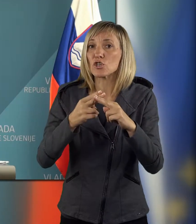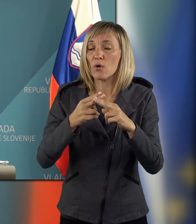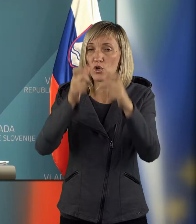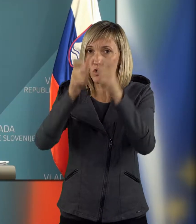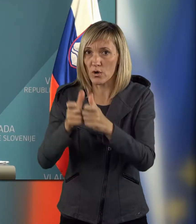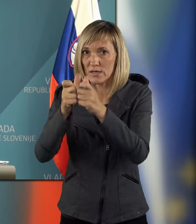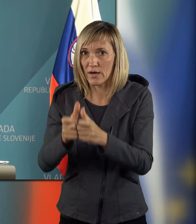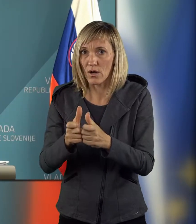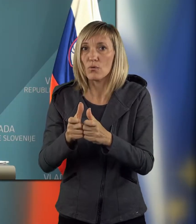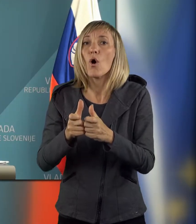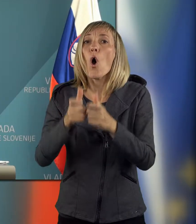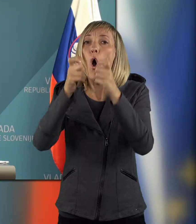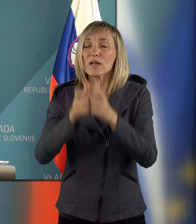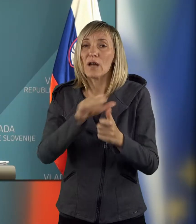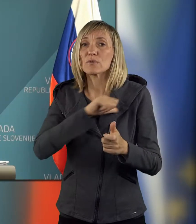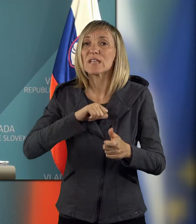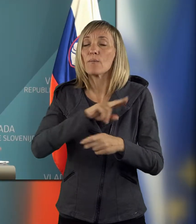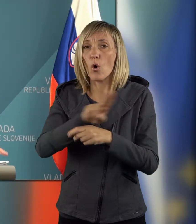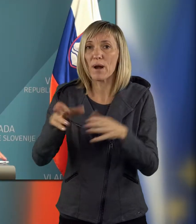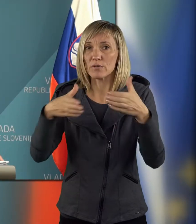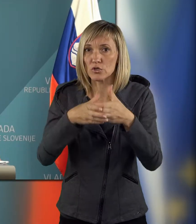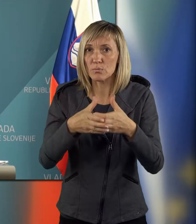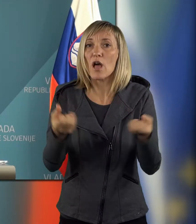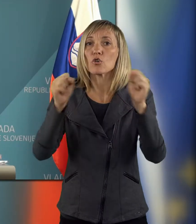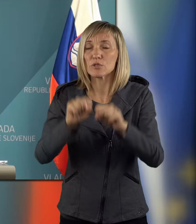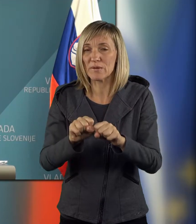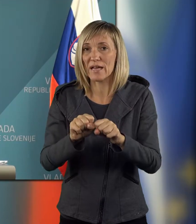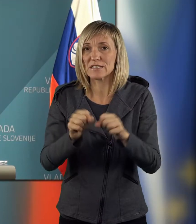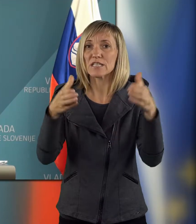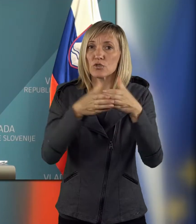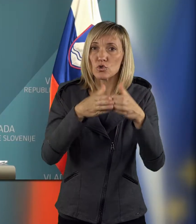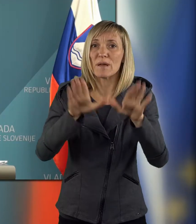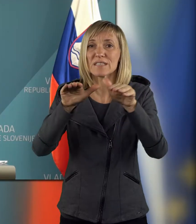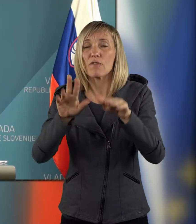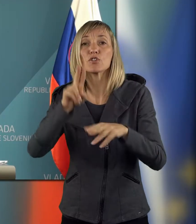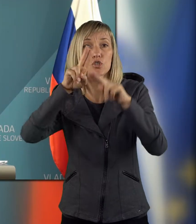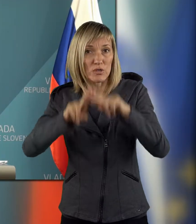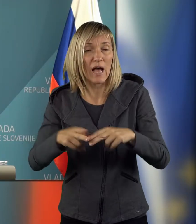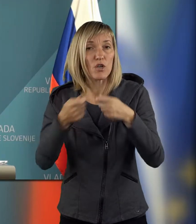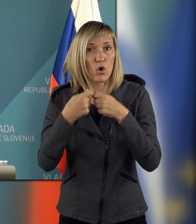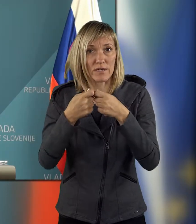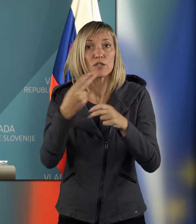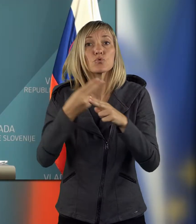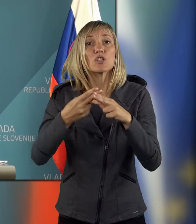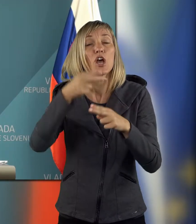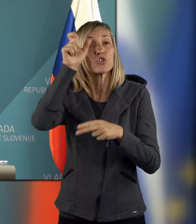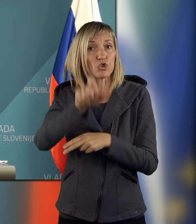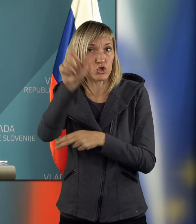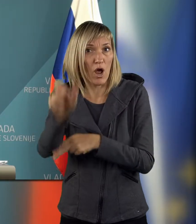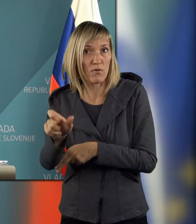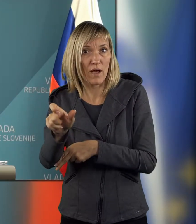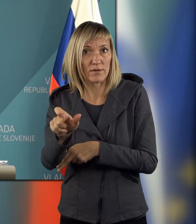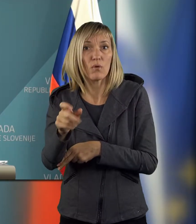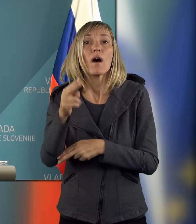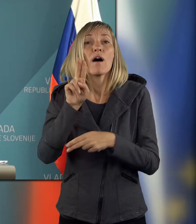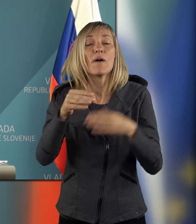organov, organov samopravnih lokalnih skupnosti, gospodarskih družb, zavodov, drugih organizacij in tudi državljanov, sicer